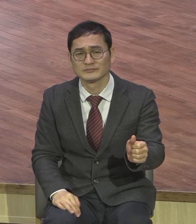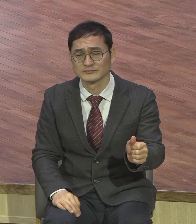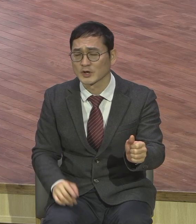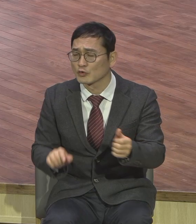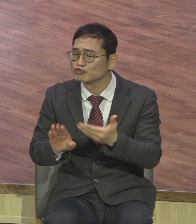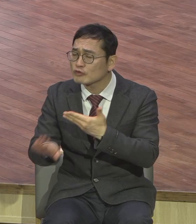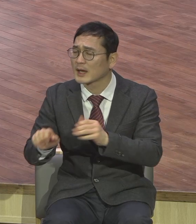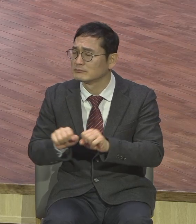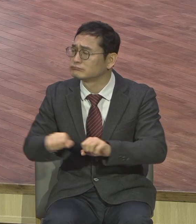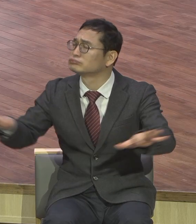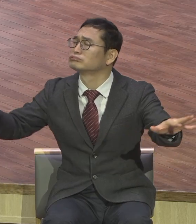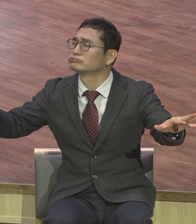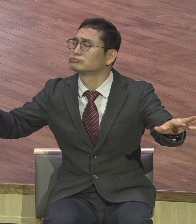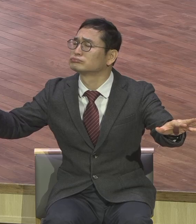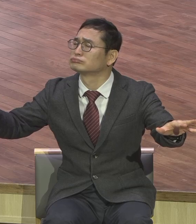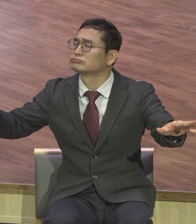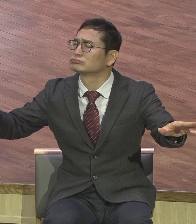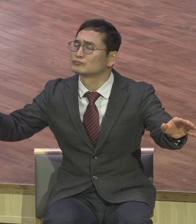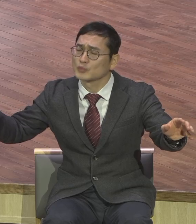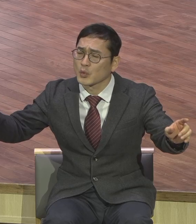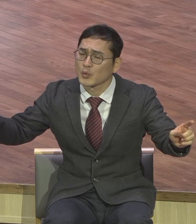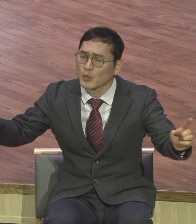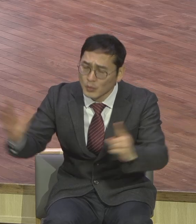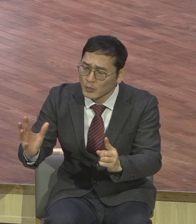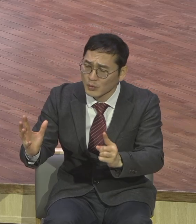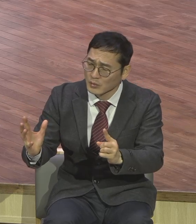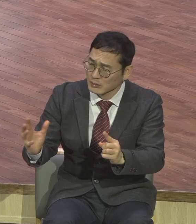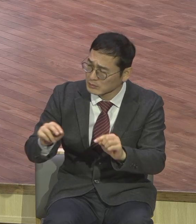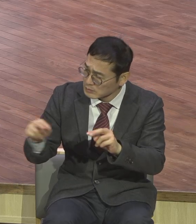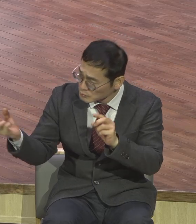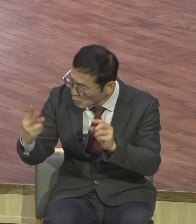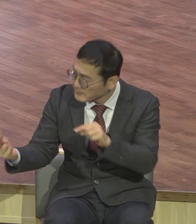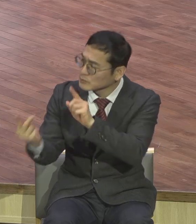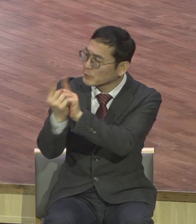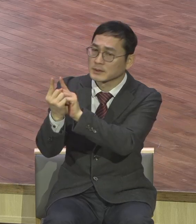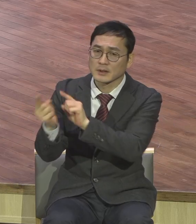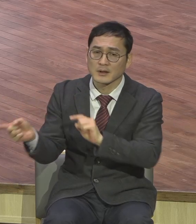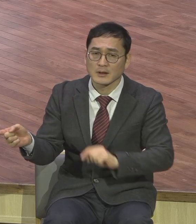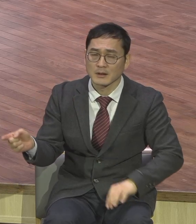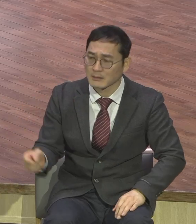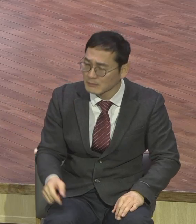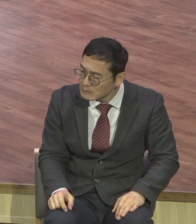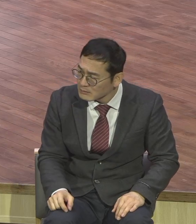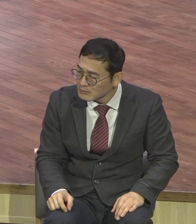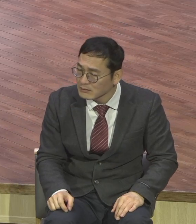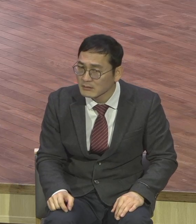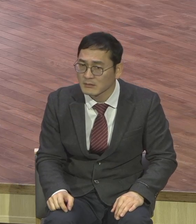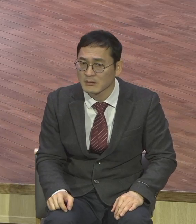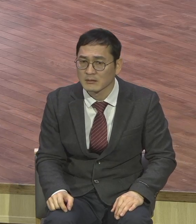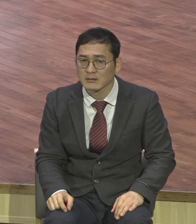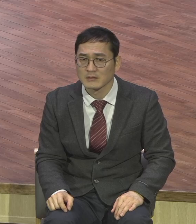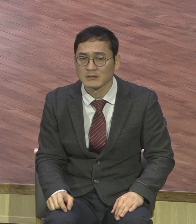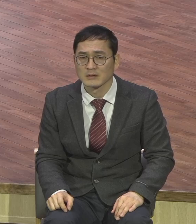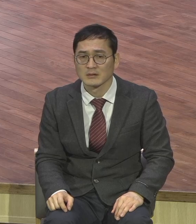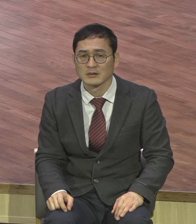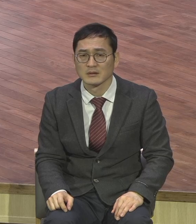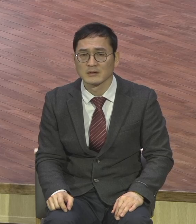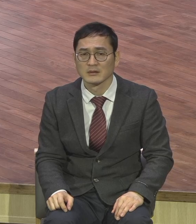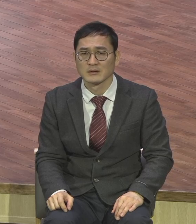그래서 찾아간 거예요 직접 찾아간 거예요 아니 어떻게 사실이 그렇게 행복해